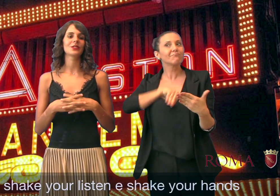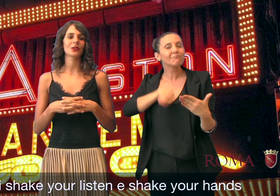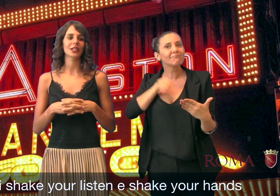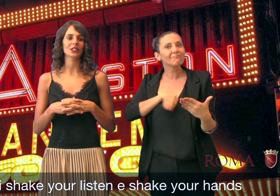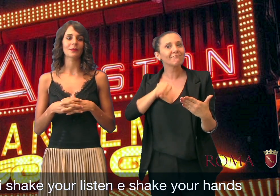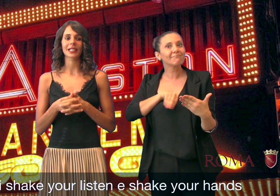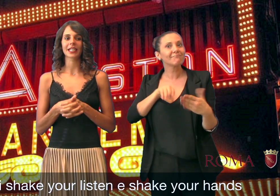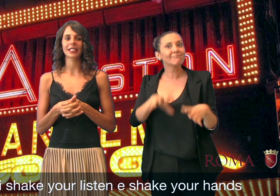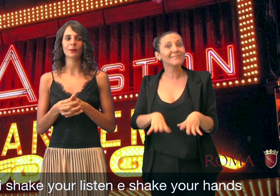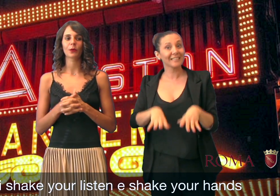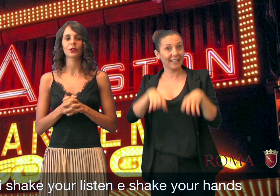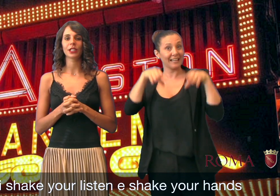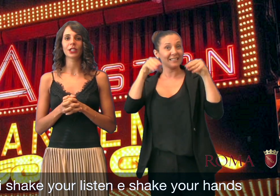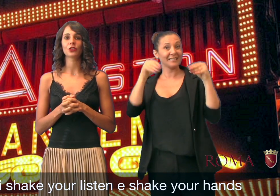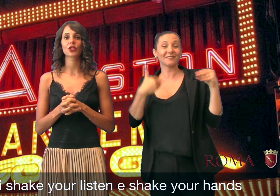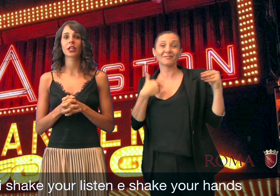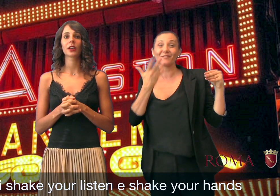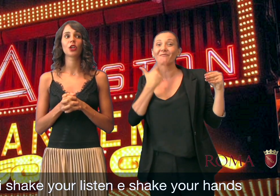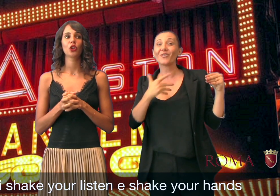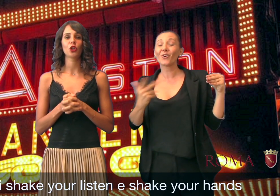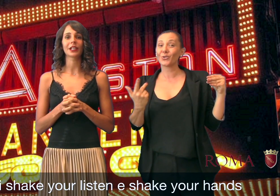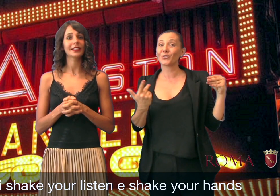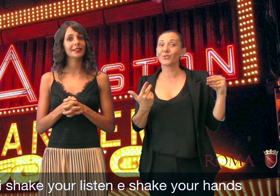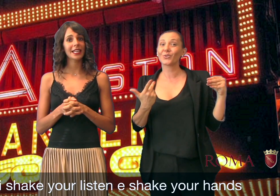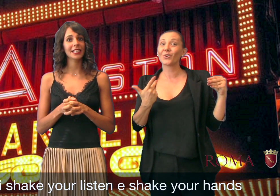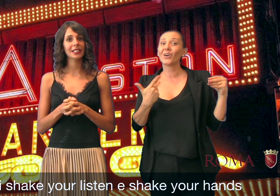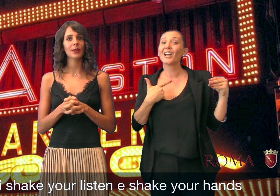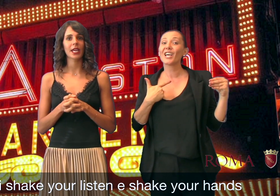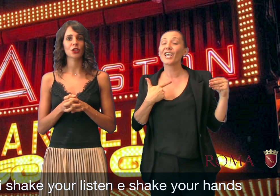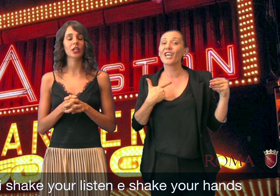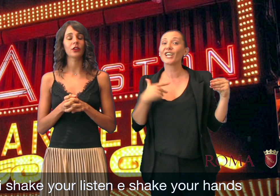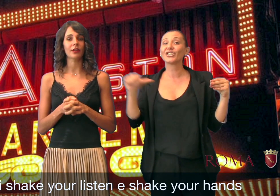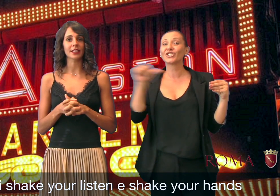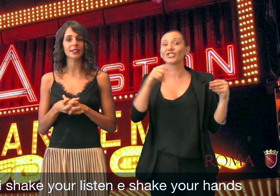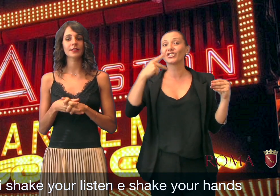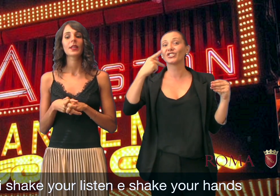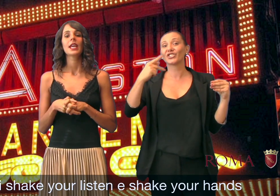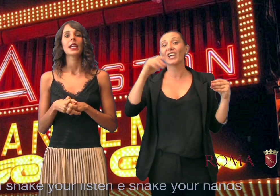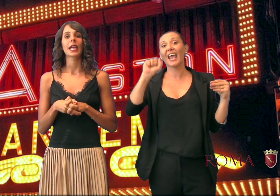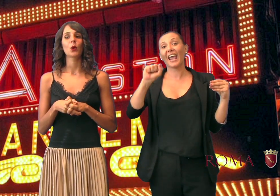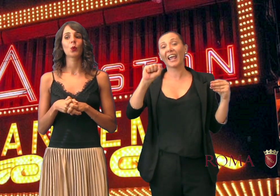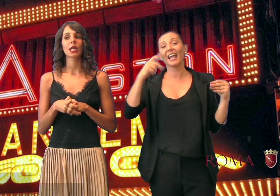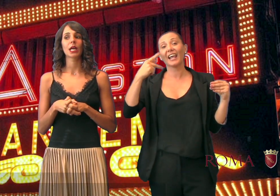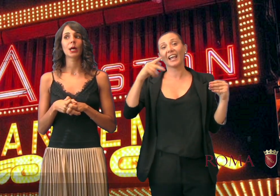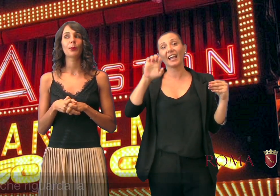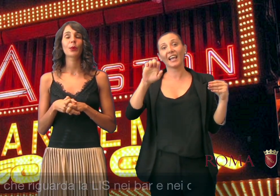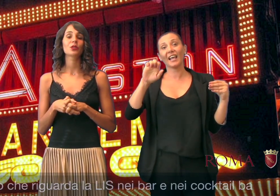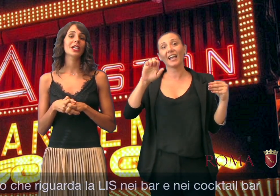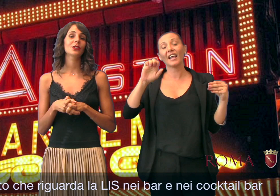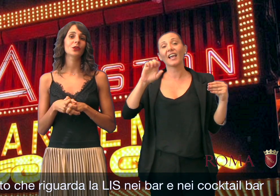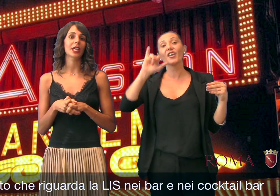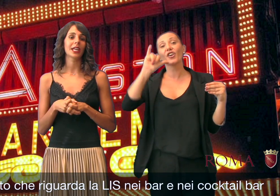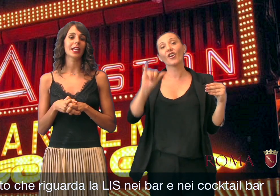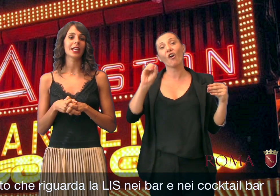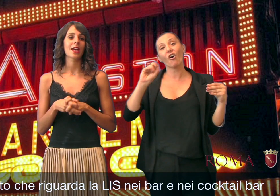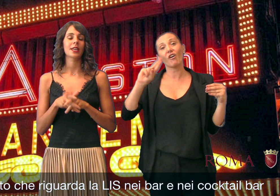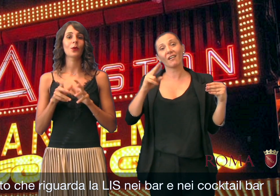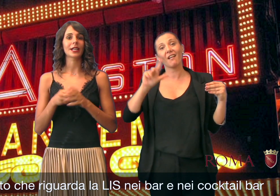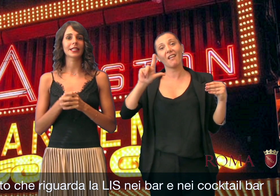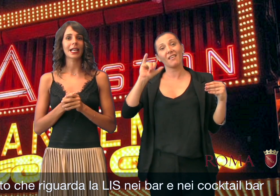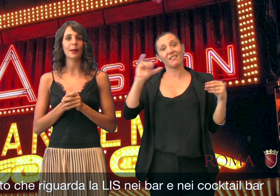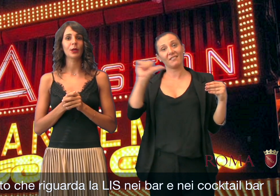Inizio a parlare di Shake Your Listen e Shake Your Hand, che è un progetto che